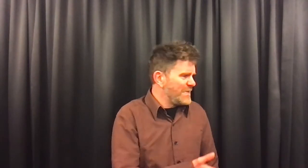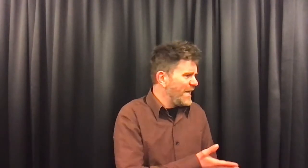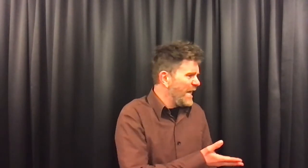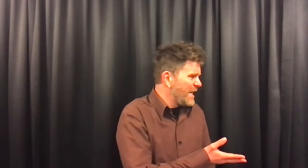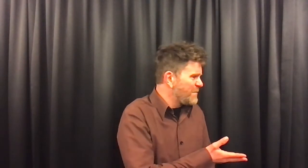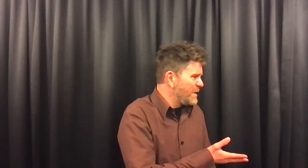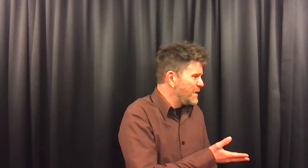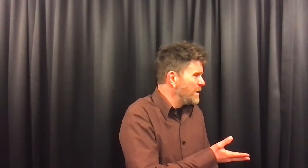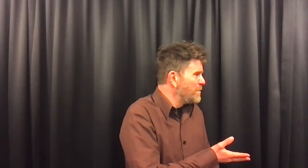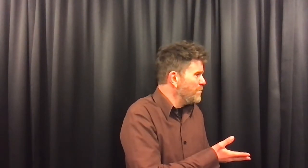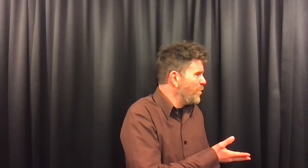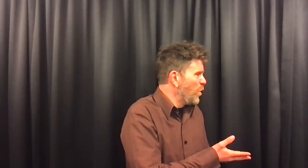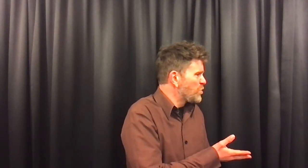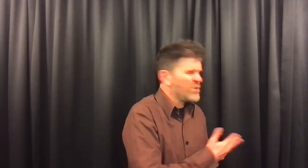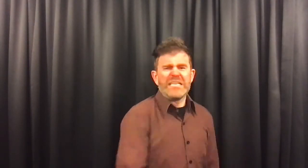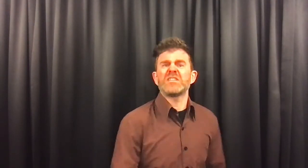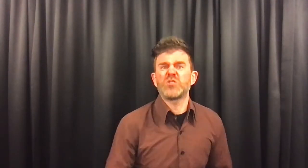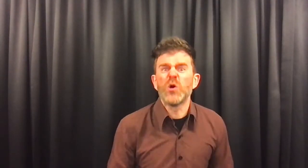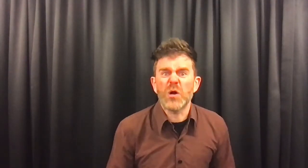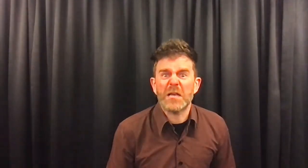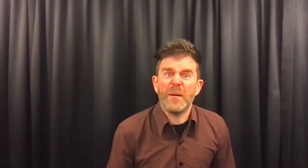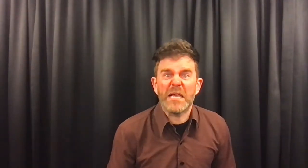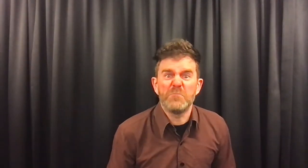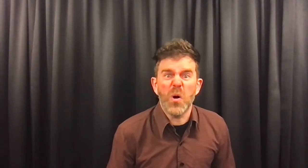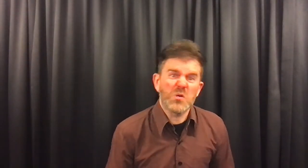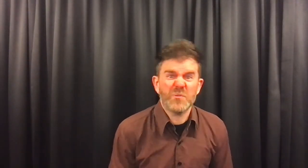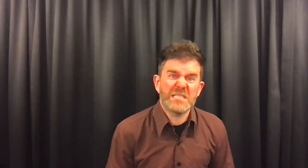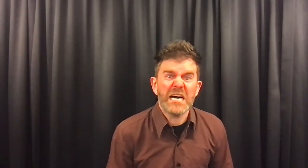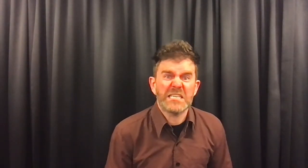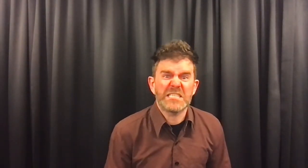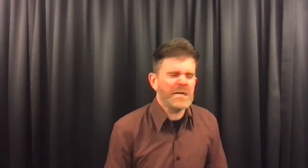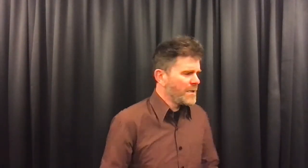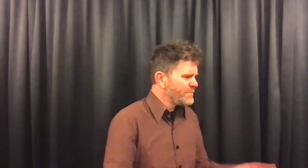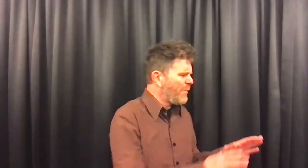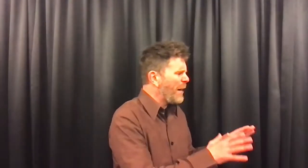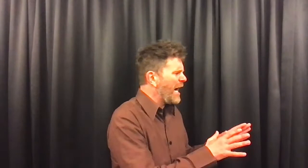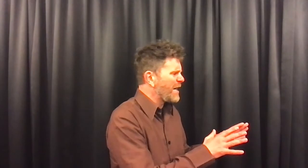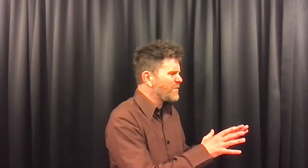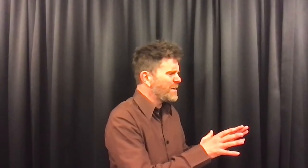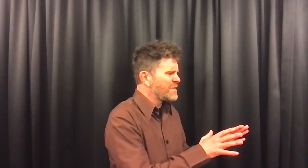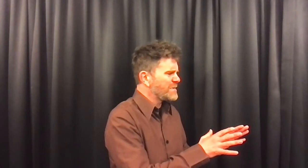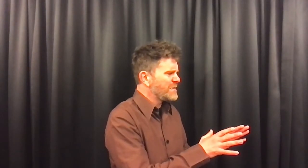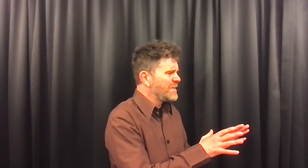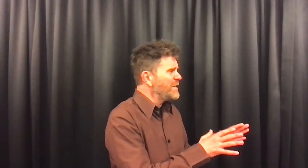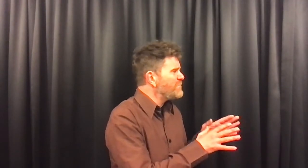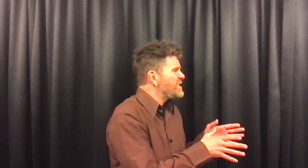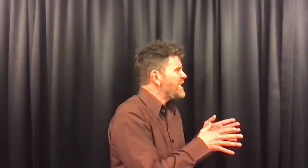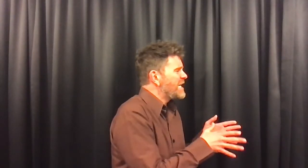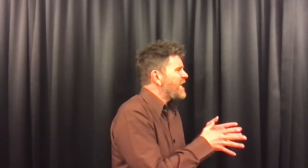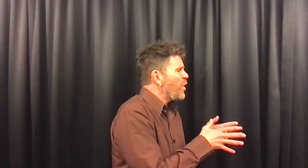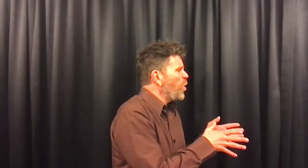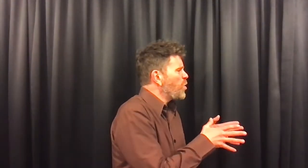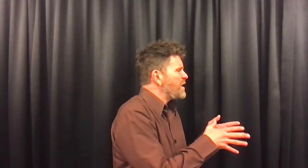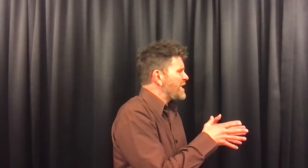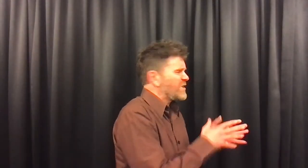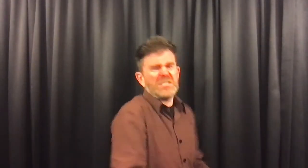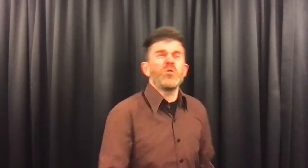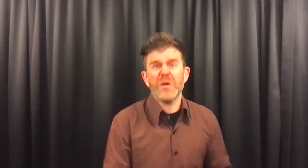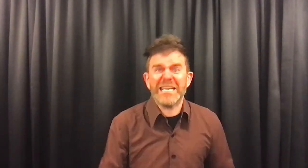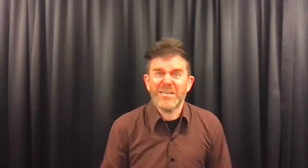jij lijkt wel boos. Natuurlijk ben ik boos. Wat dacht je? Maar Arend, wacht. Misschien had jij ook wel graag... Natuurlijk had ik